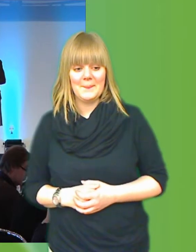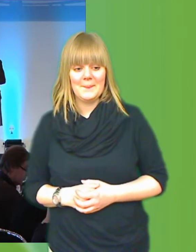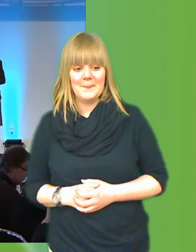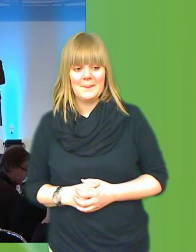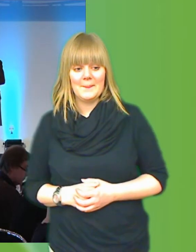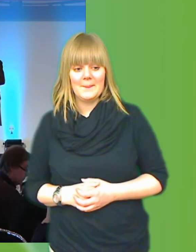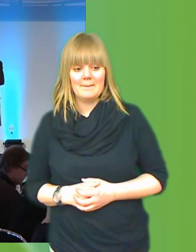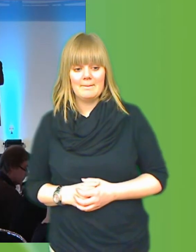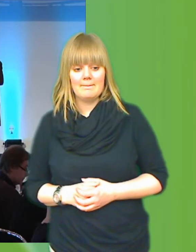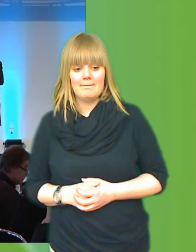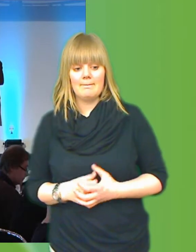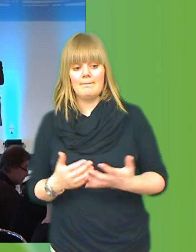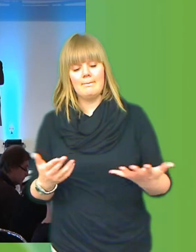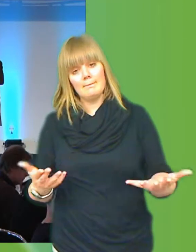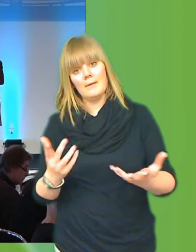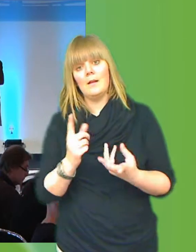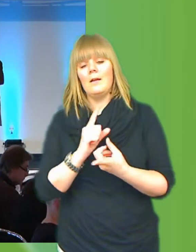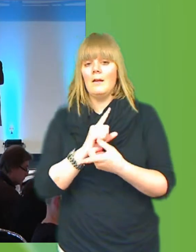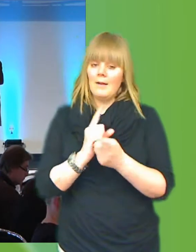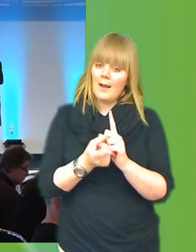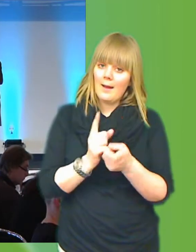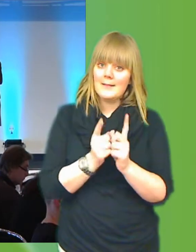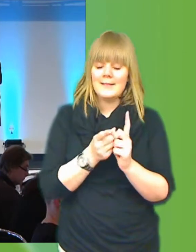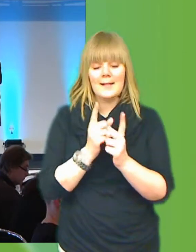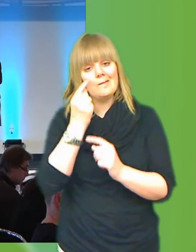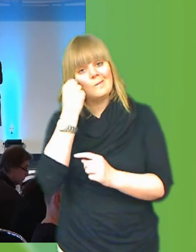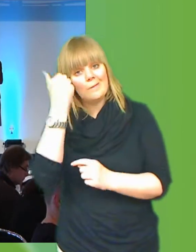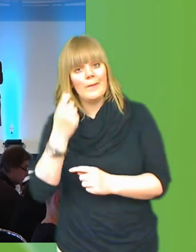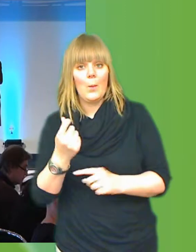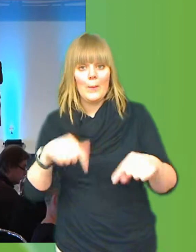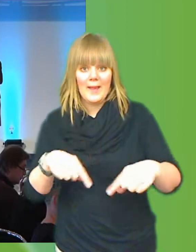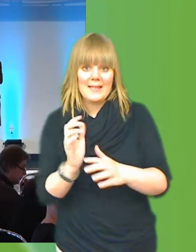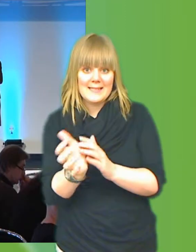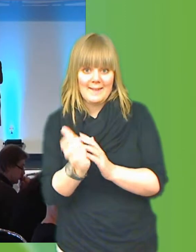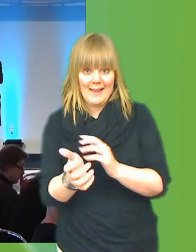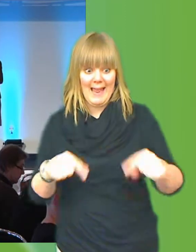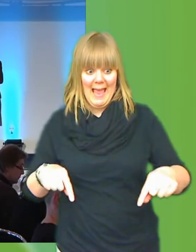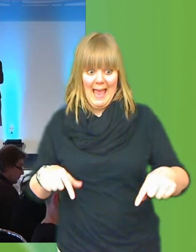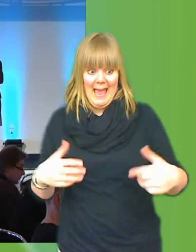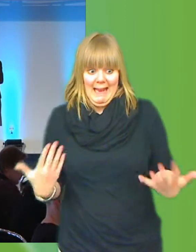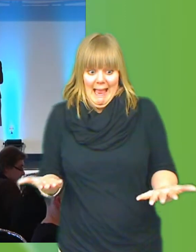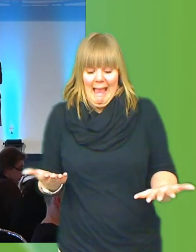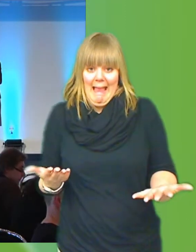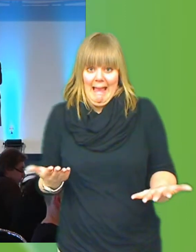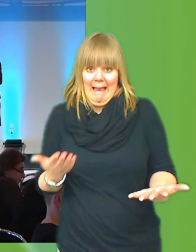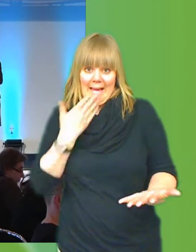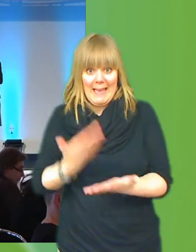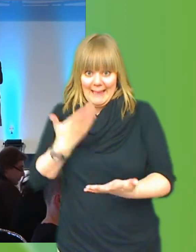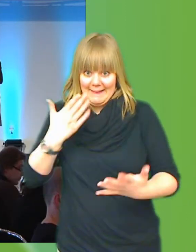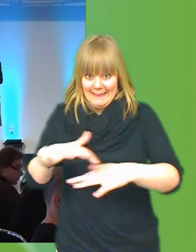Det kan ju mycket väl tänkas att det värps fram någonting. För att glöden är det som ni märker. Det är ingen bristvara.